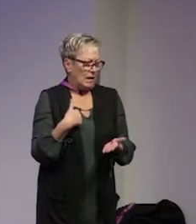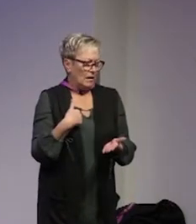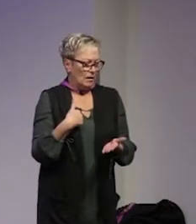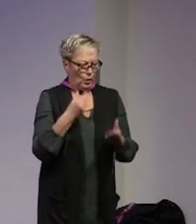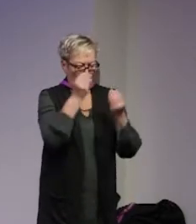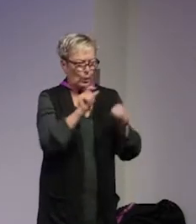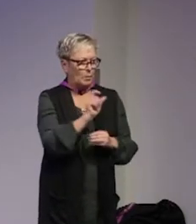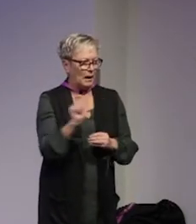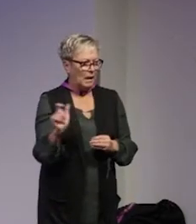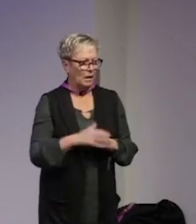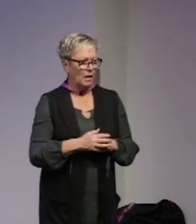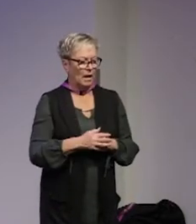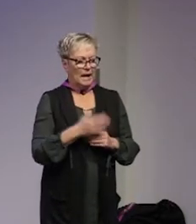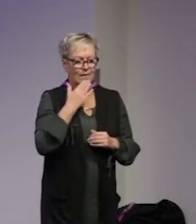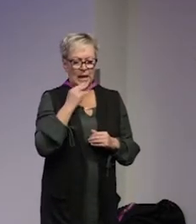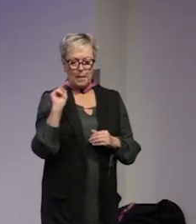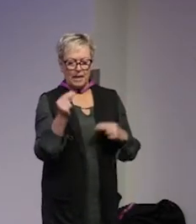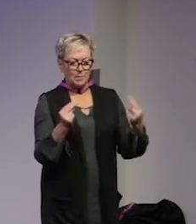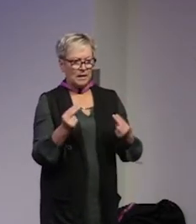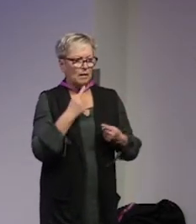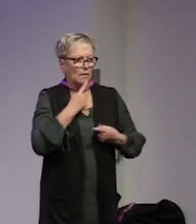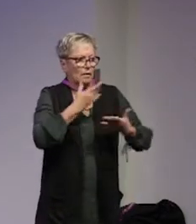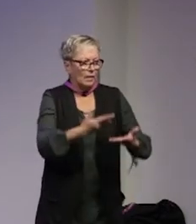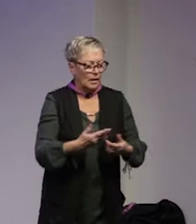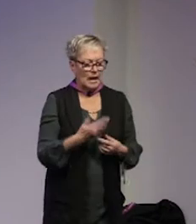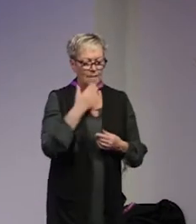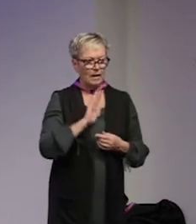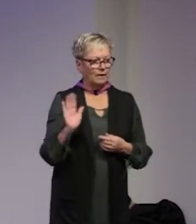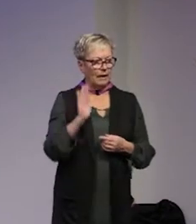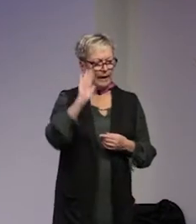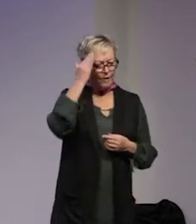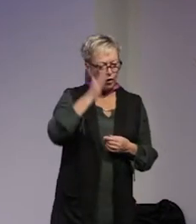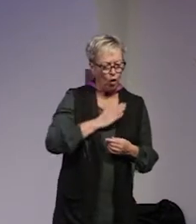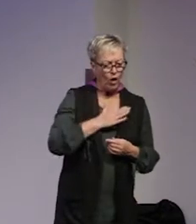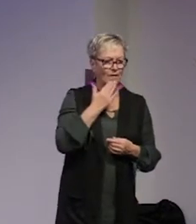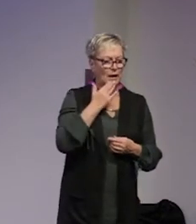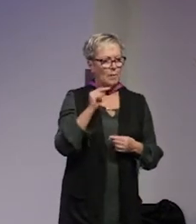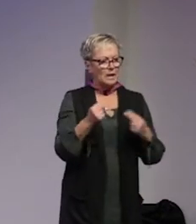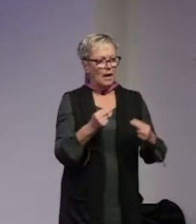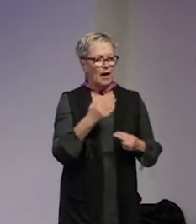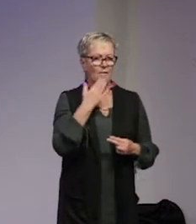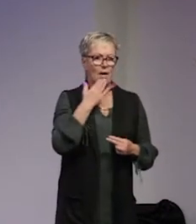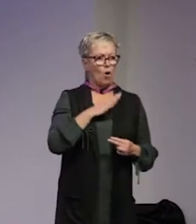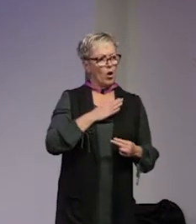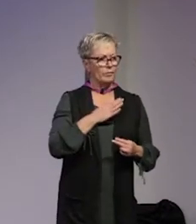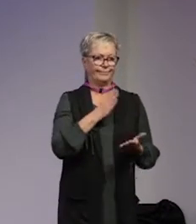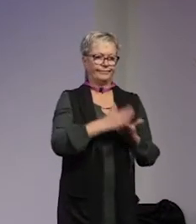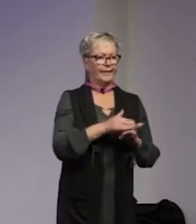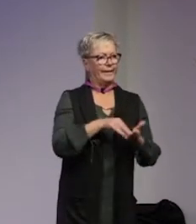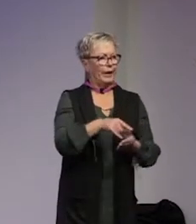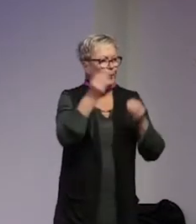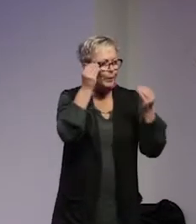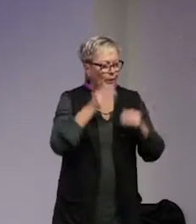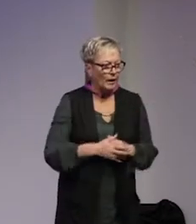utbildarna vilka perspektiv är det som kommer fram vad har de för erfarenhet vilka perspektiv så vem har access till utbildning